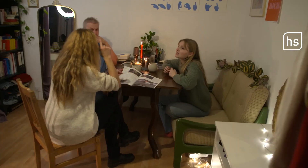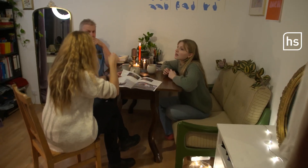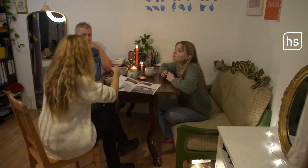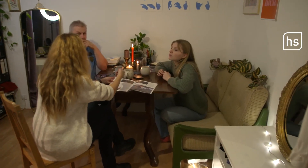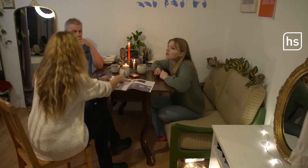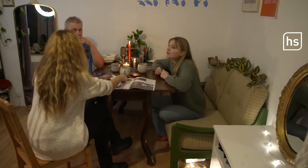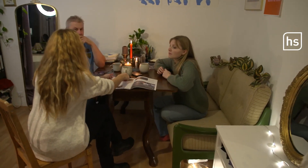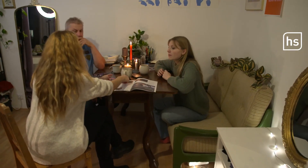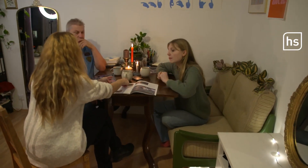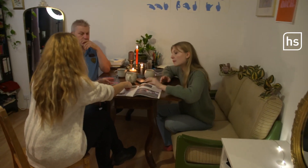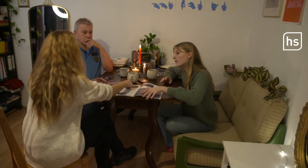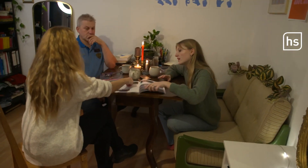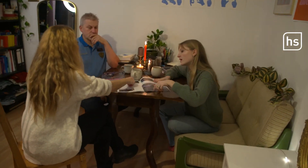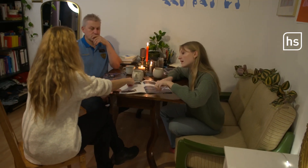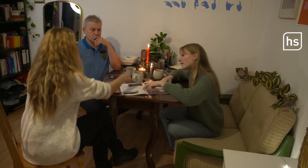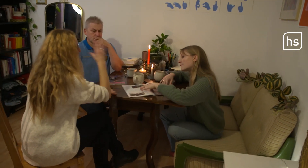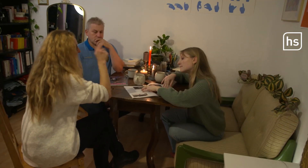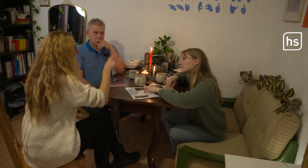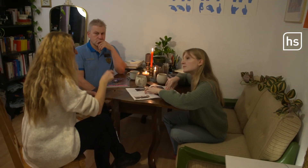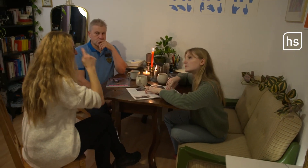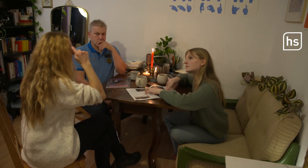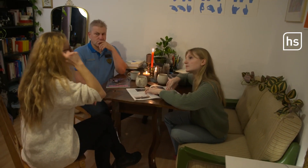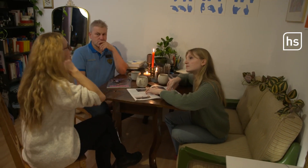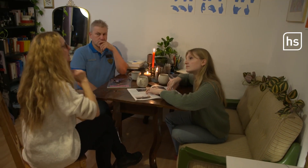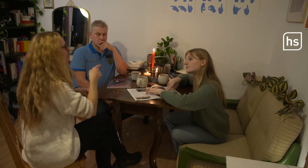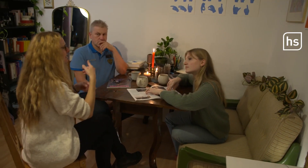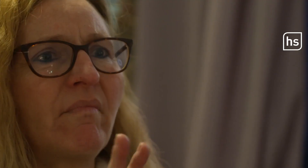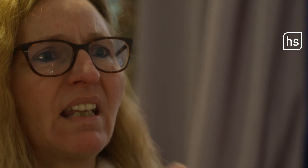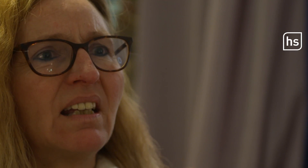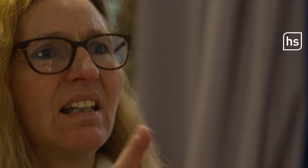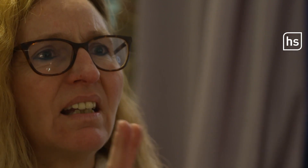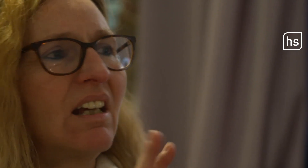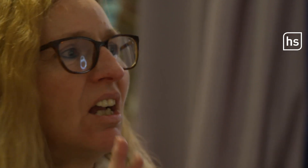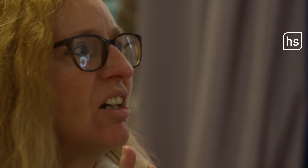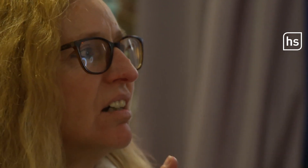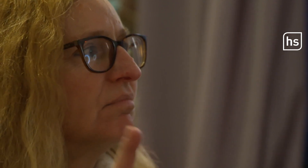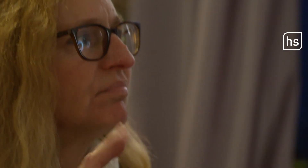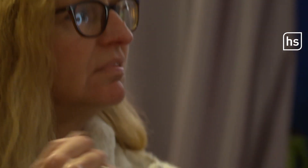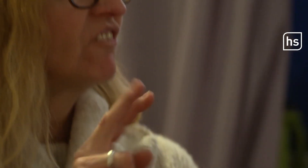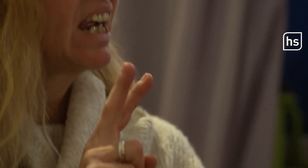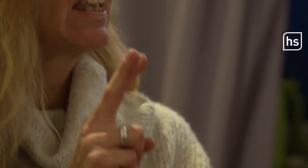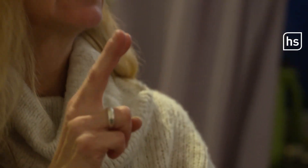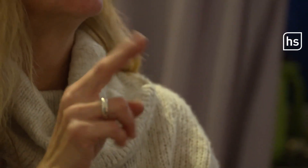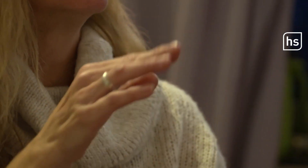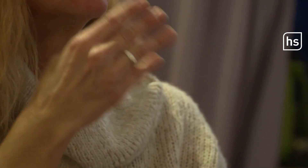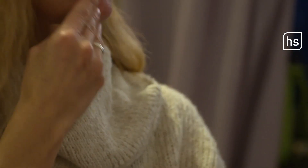Auch Annalisa Weil sieht die Videos etwas kritisch. Sie ist CODA, Child of Deaf Adults, also Kind gehörloser Erwachsener.